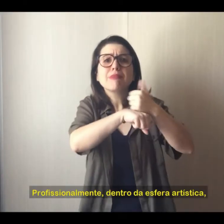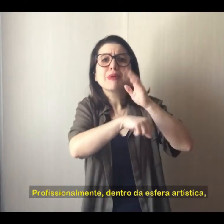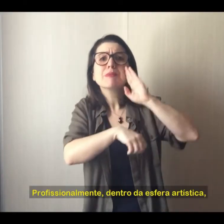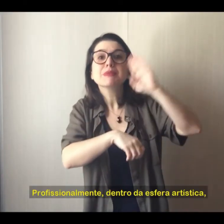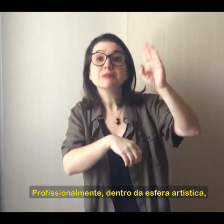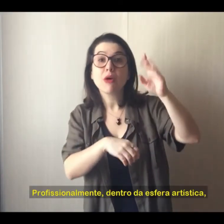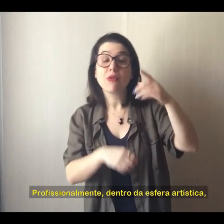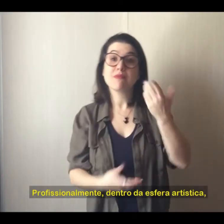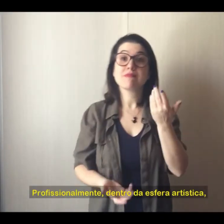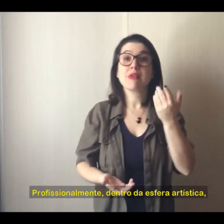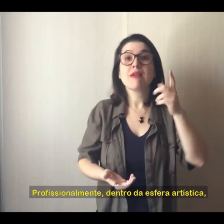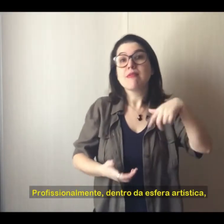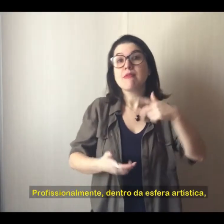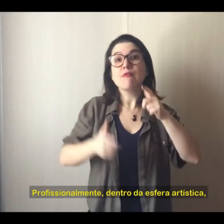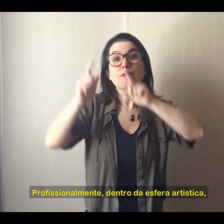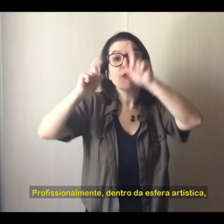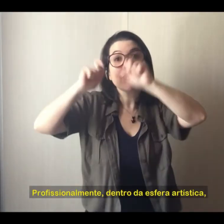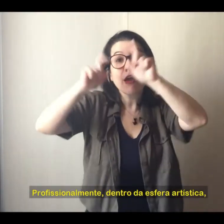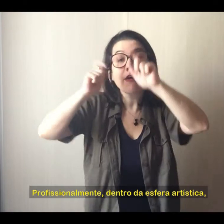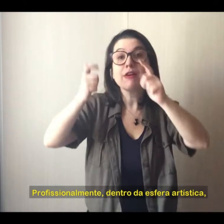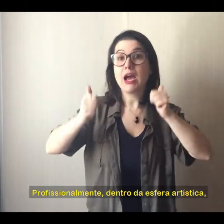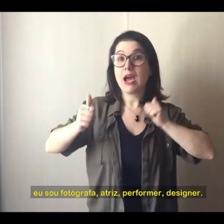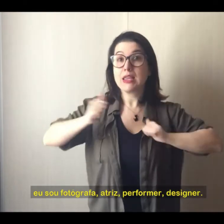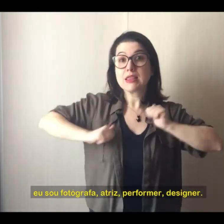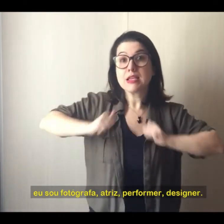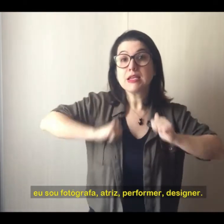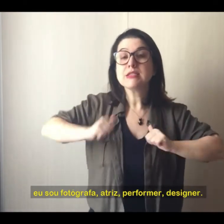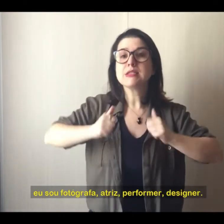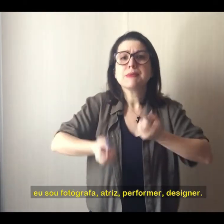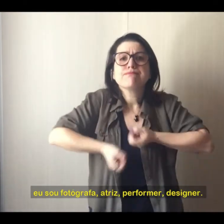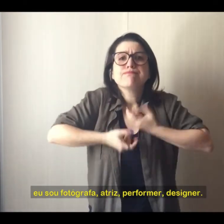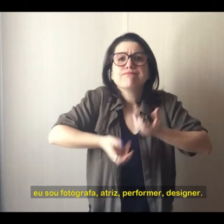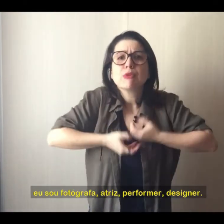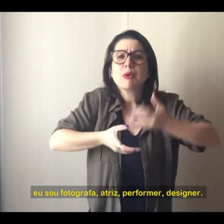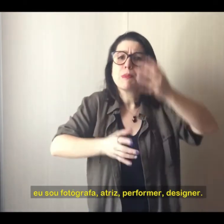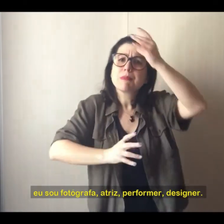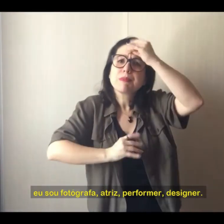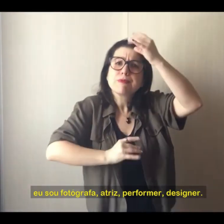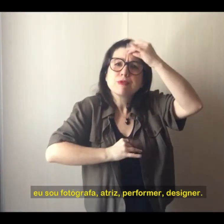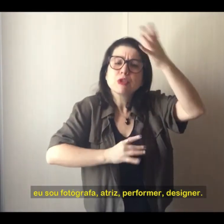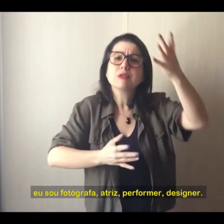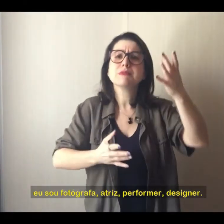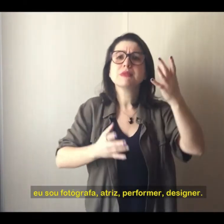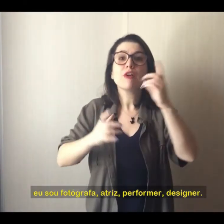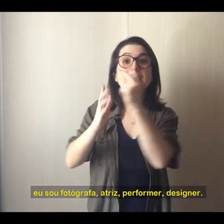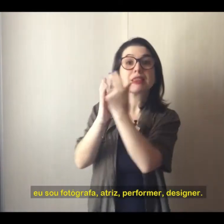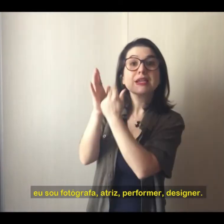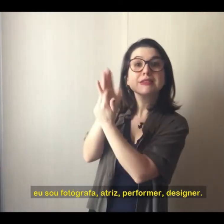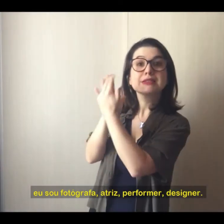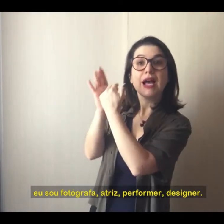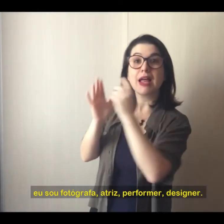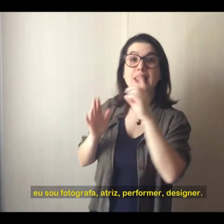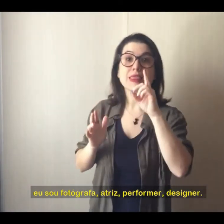Profissionalmente, dentro da esfera artística, eu sou fotógrafa, atriz, performer, designer.